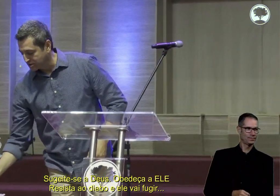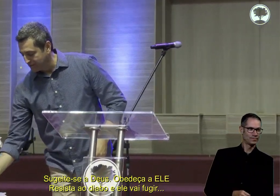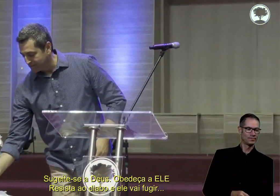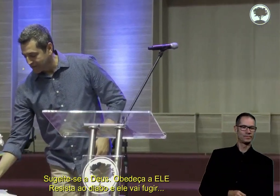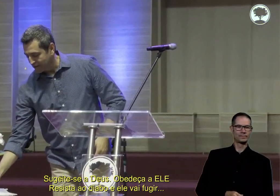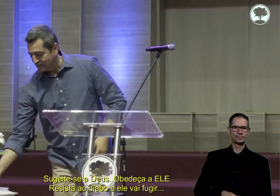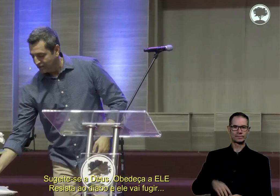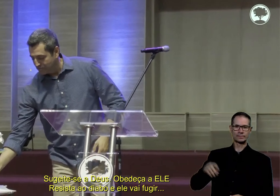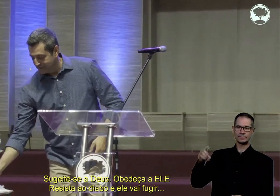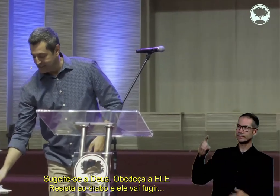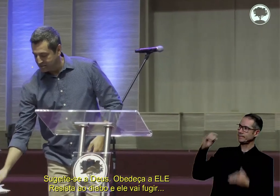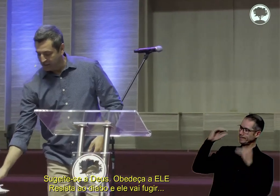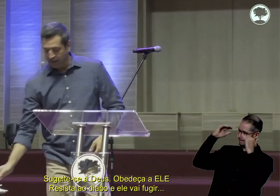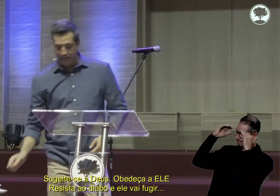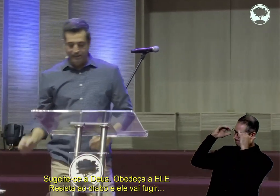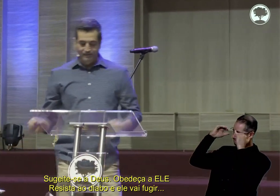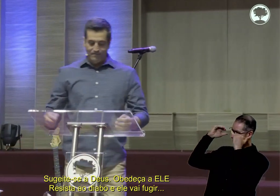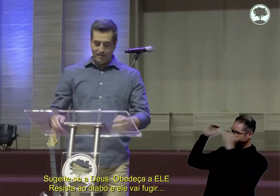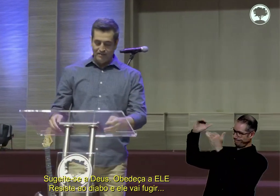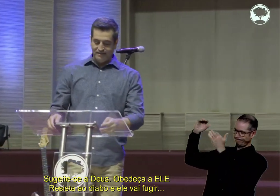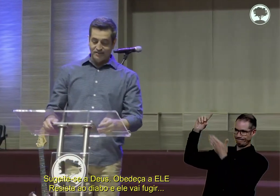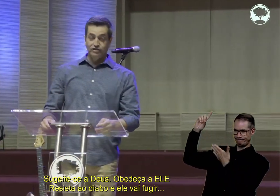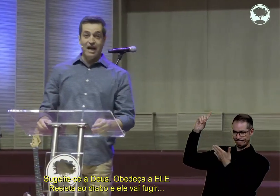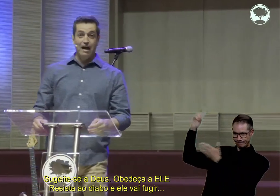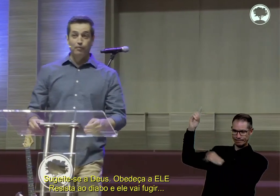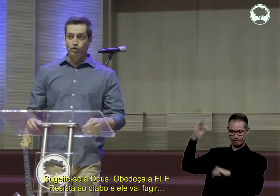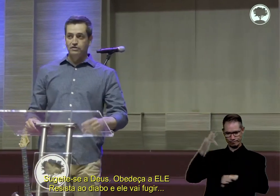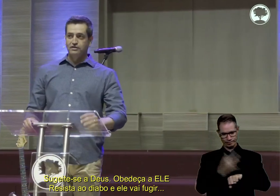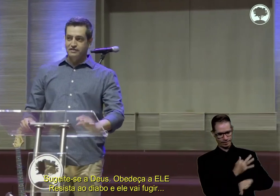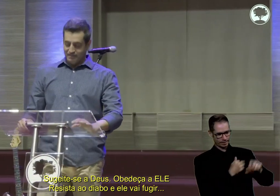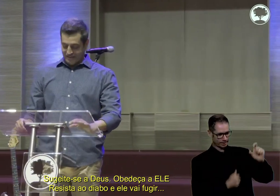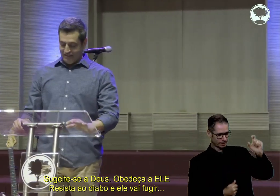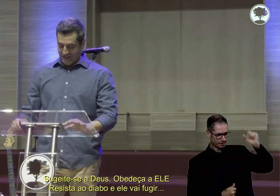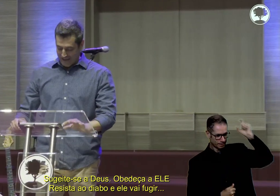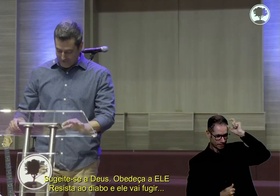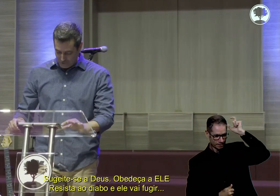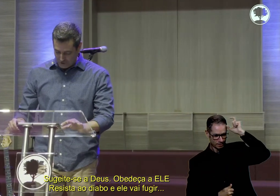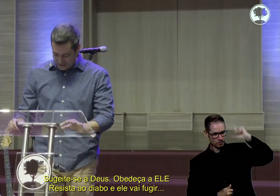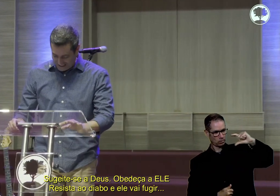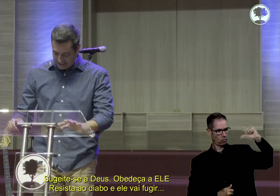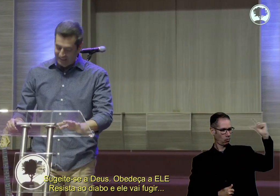Deus. Obedeça a Ele. Resista ao diabo. E ele vai fugir. Obedeça aí. É É Obrigado.